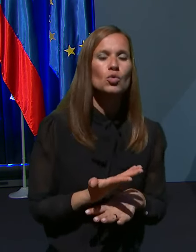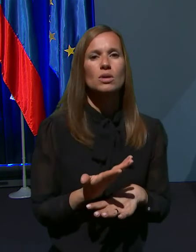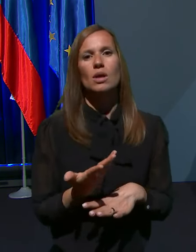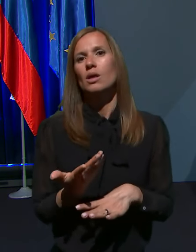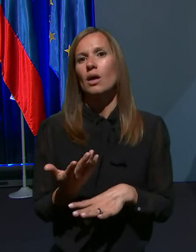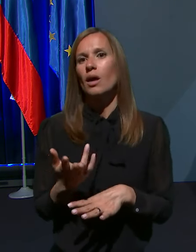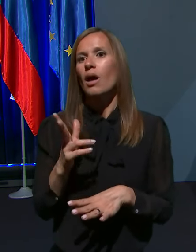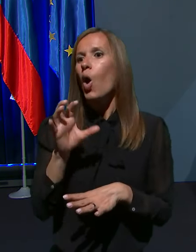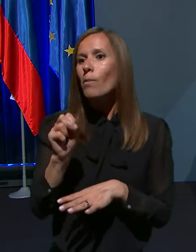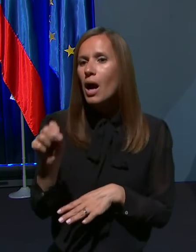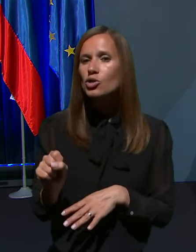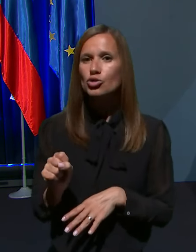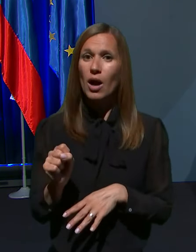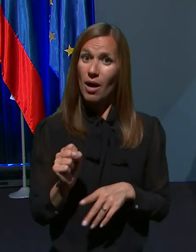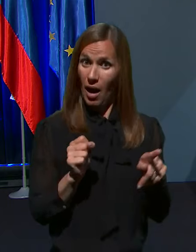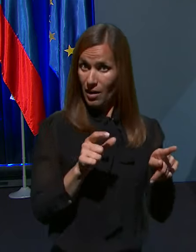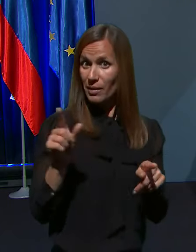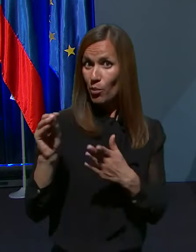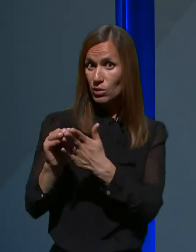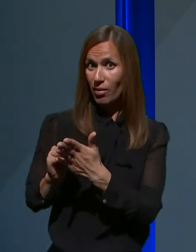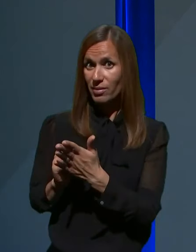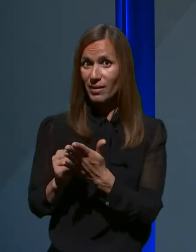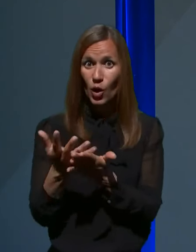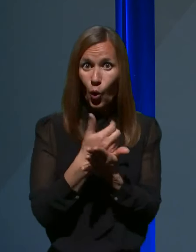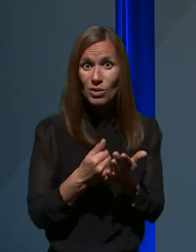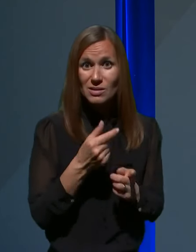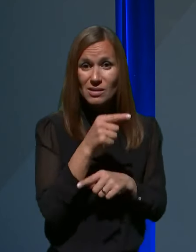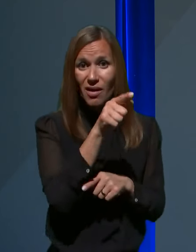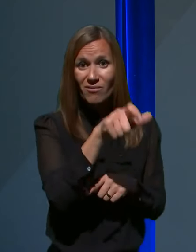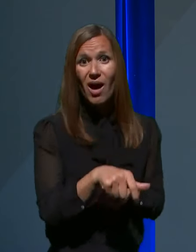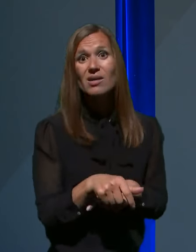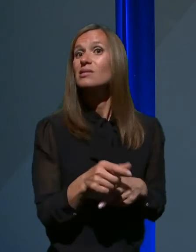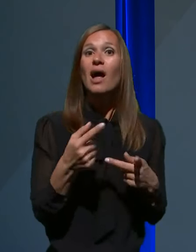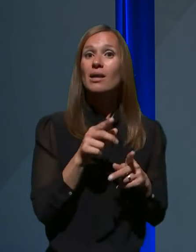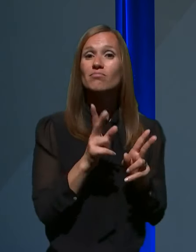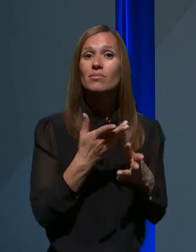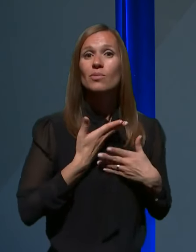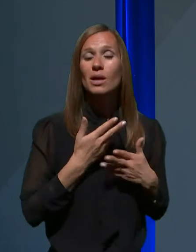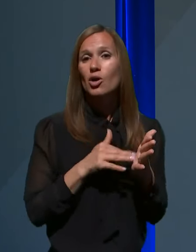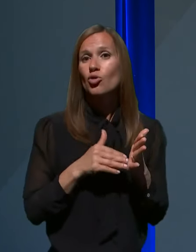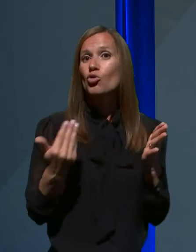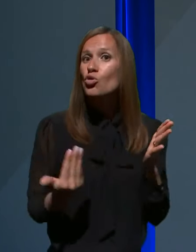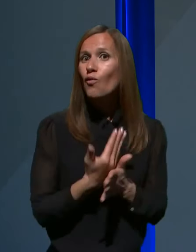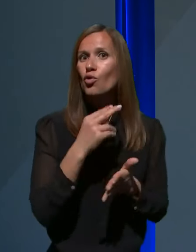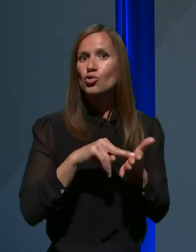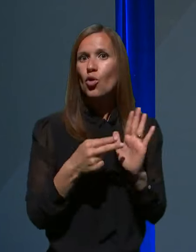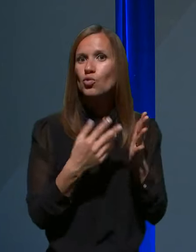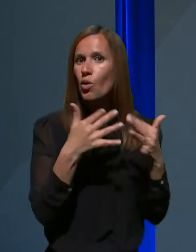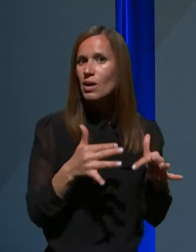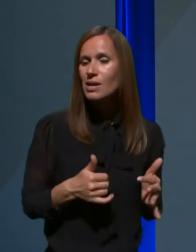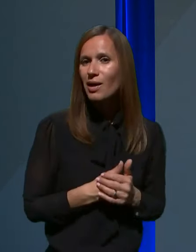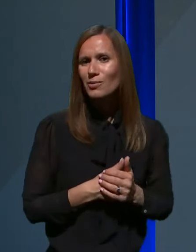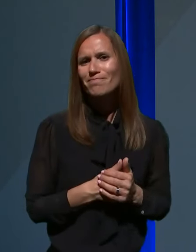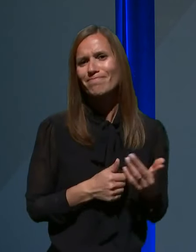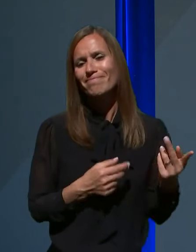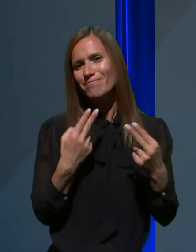priskočilo na pomoč, bi lahko ste ga sploh, kakorkoli dobili kakšno novo strkovno razlago? Veste,